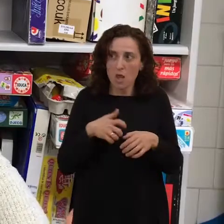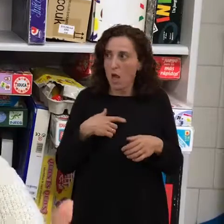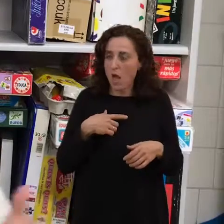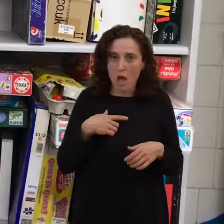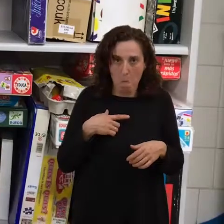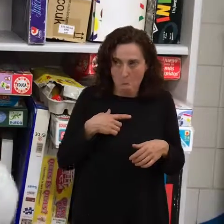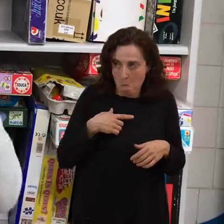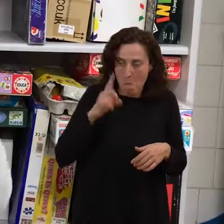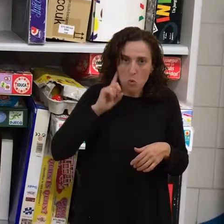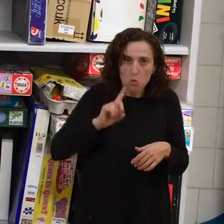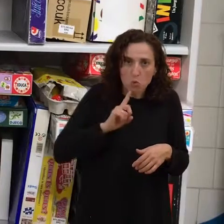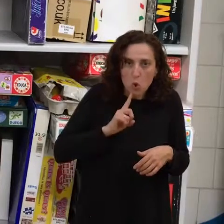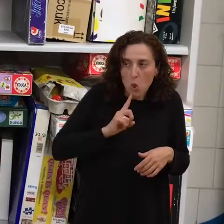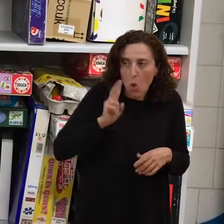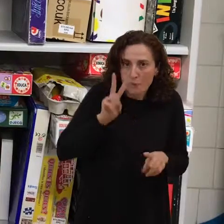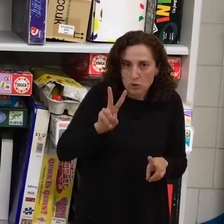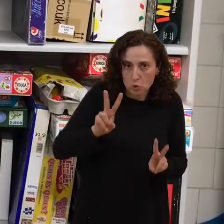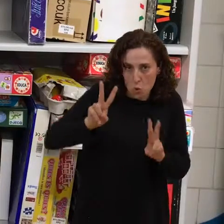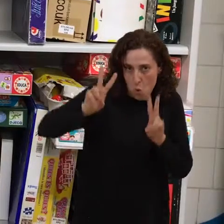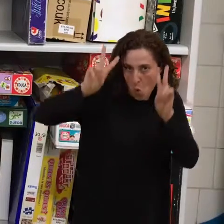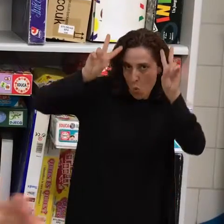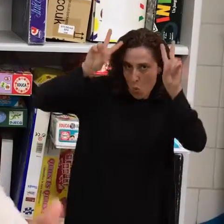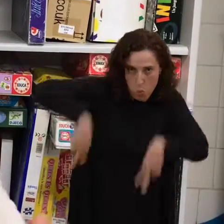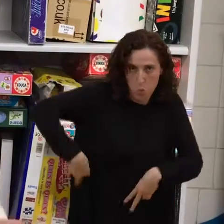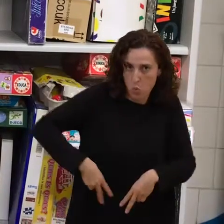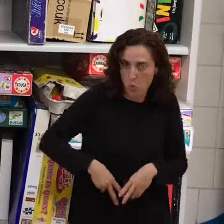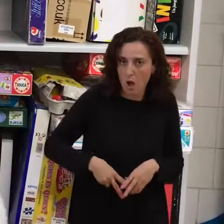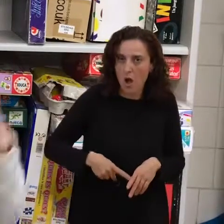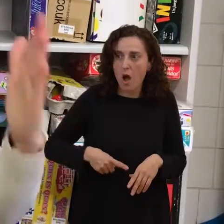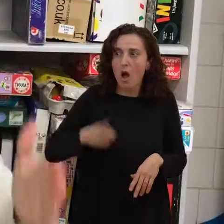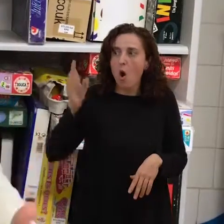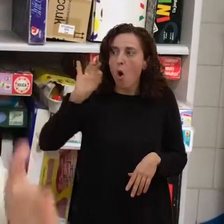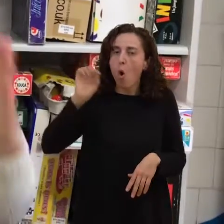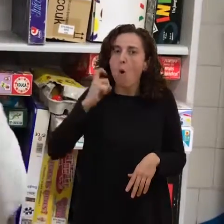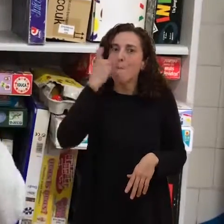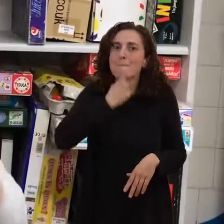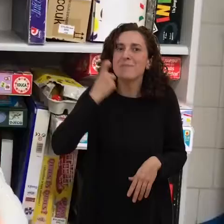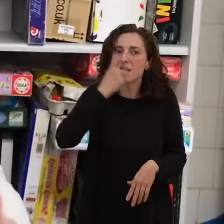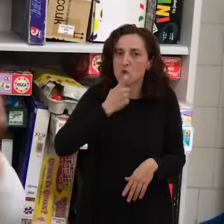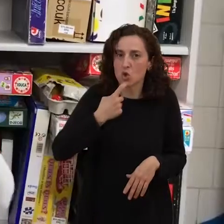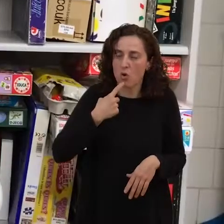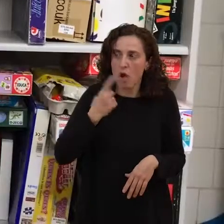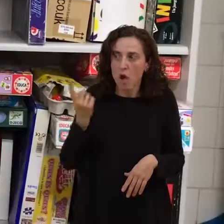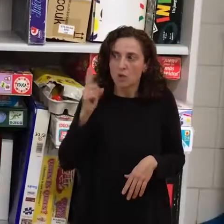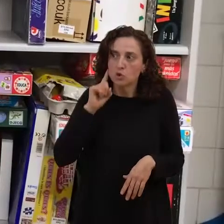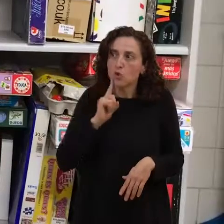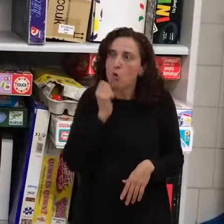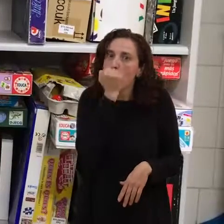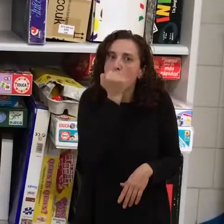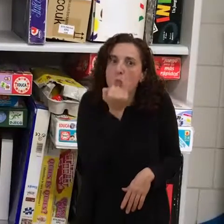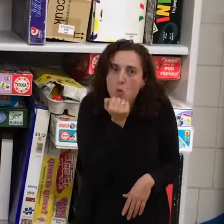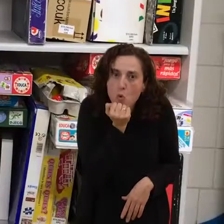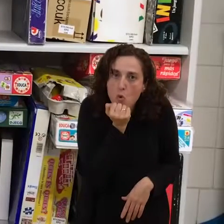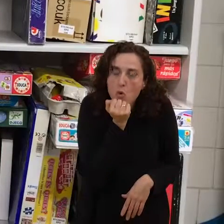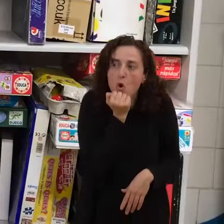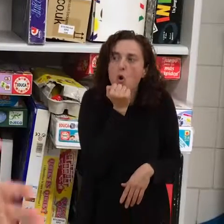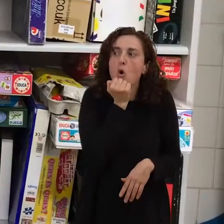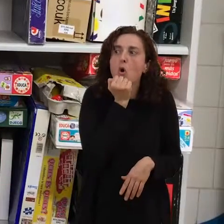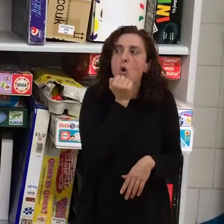sorda, o le han visto, tiene lo típico de mitos, que son sordomudos, que no saben, que acompañamiento que se